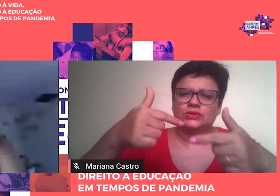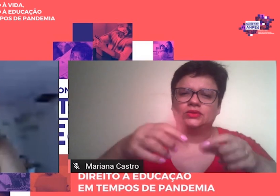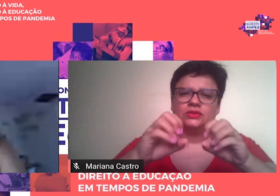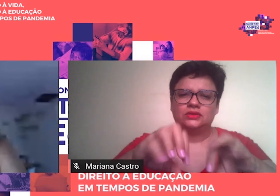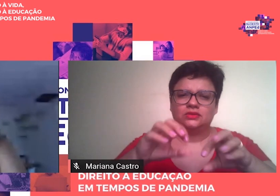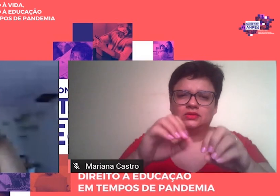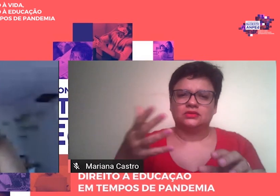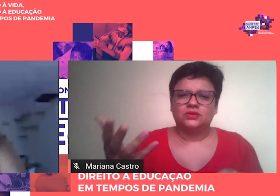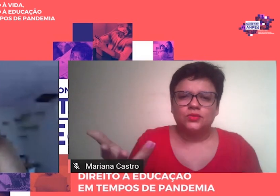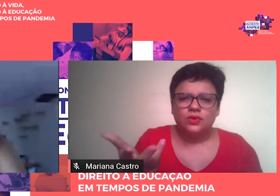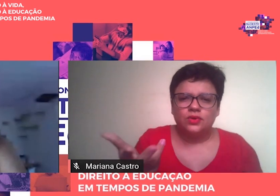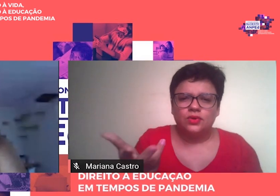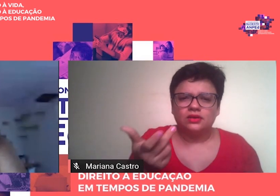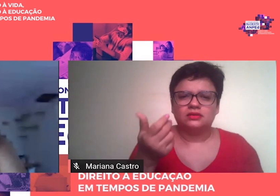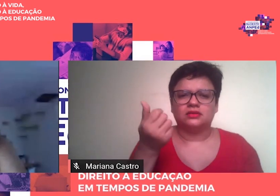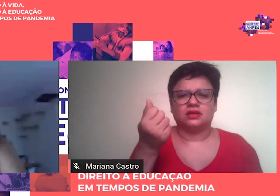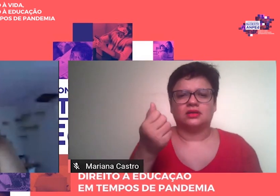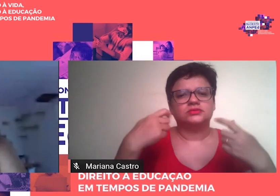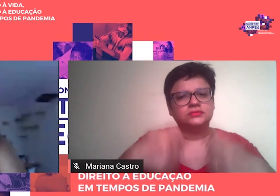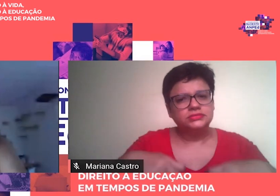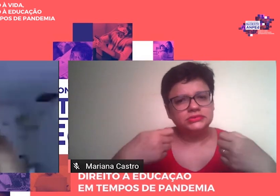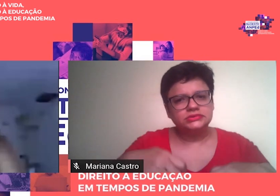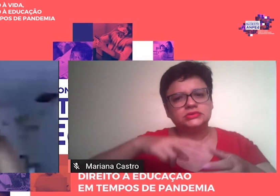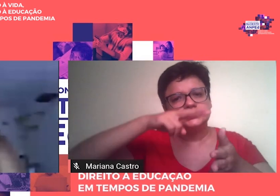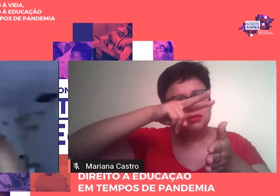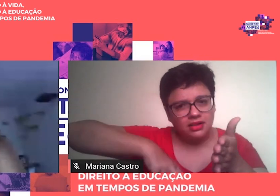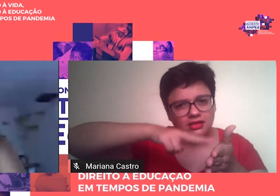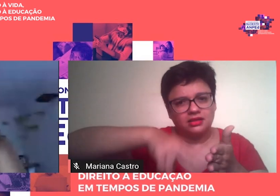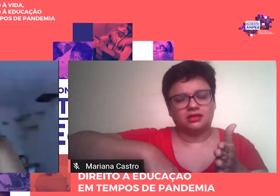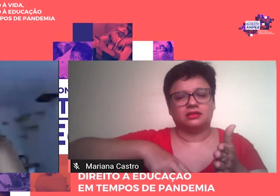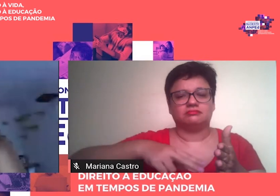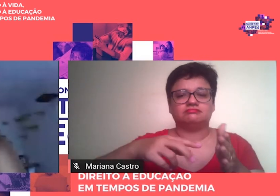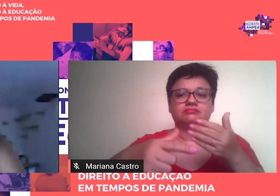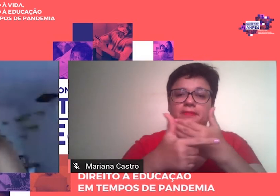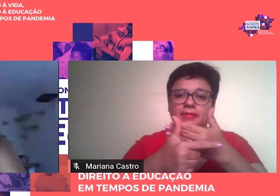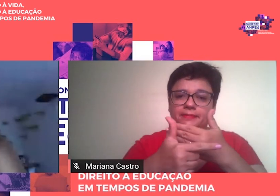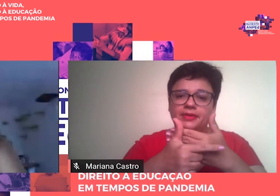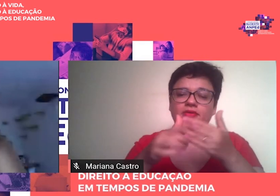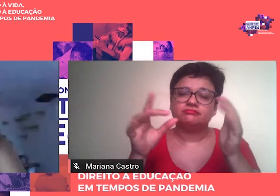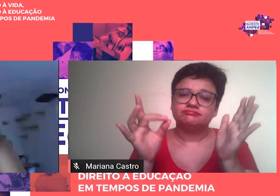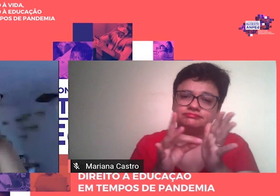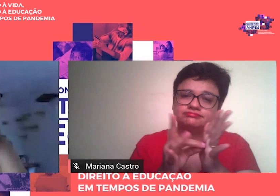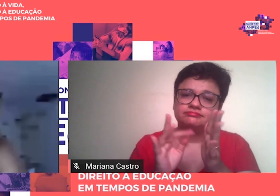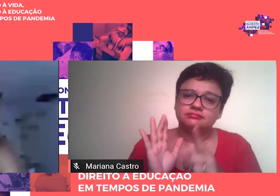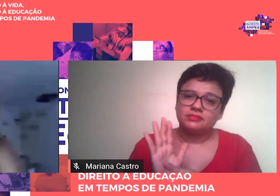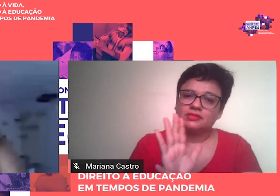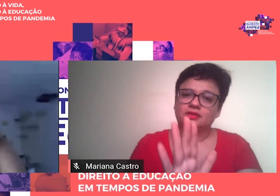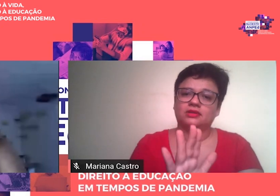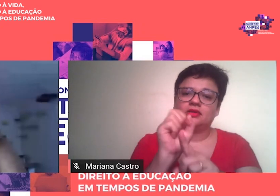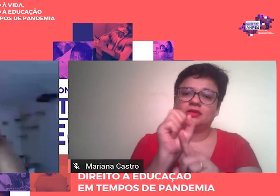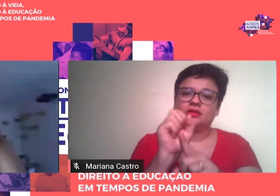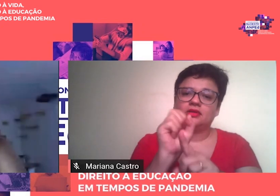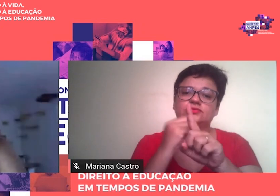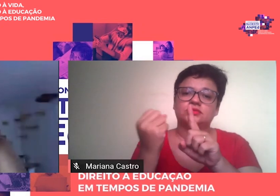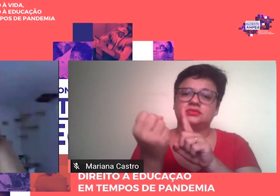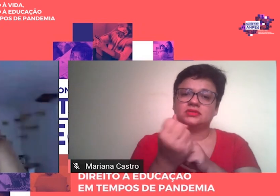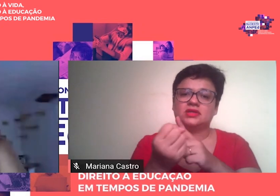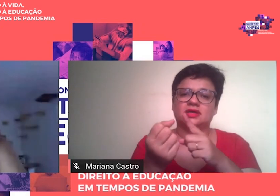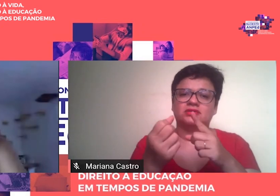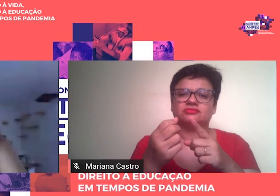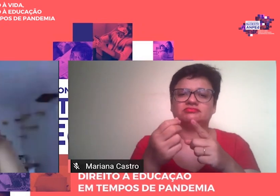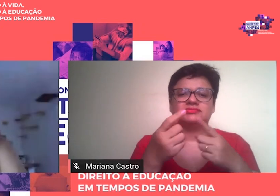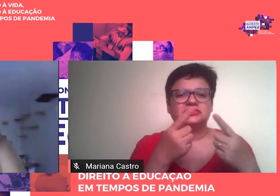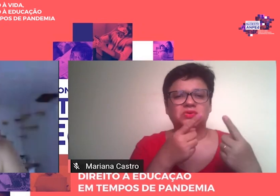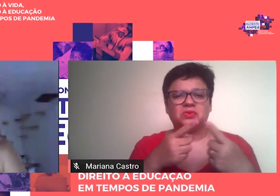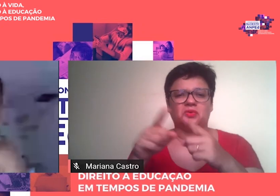que, efetivamente, exerça seu papel de colaborar com a superação da sociedade capitalista e